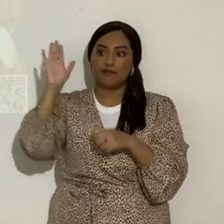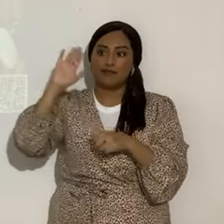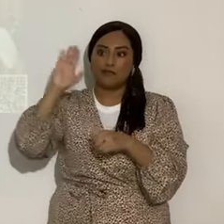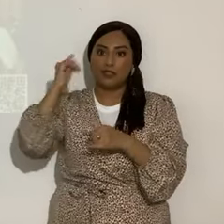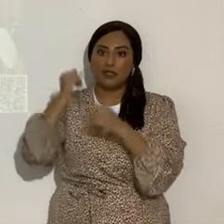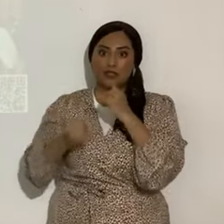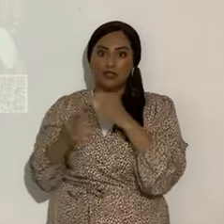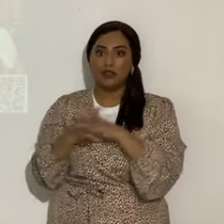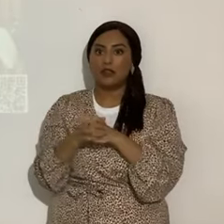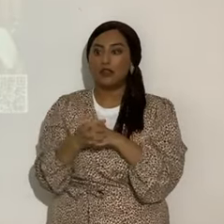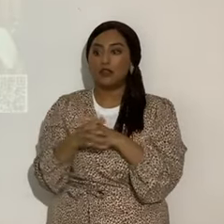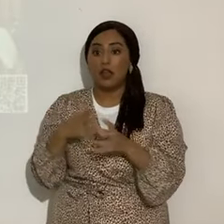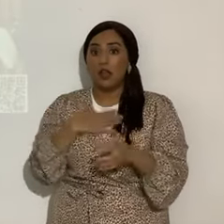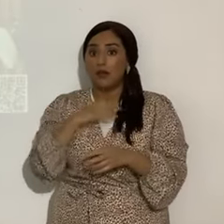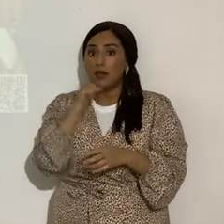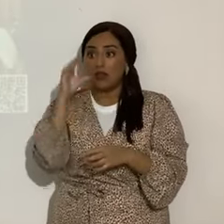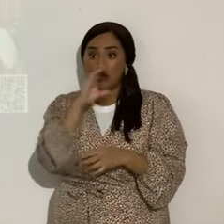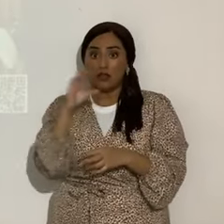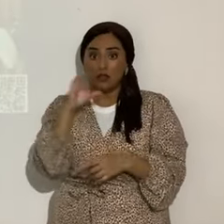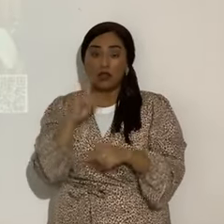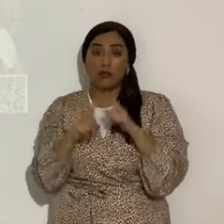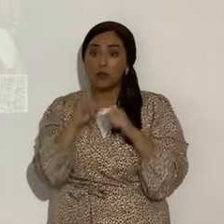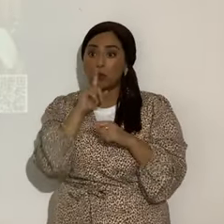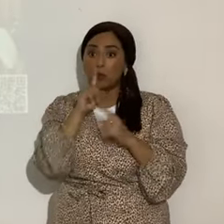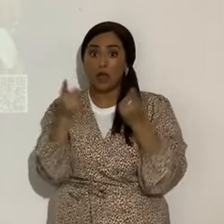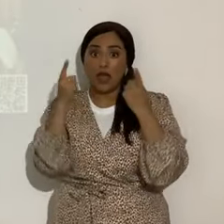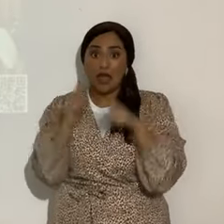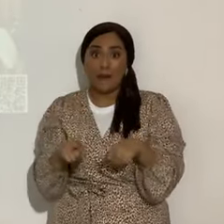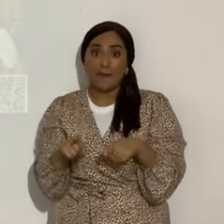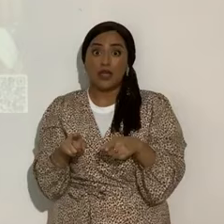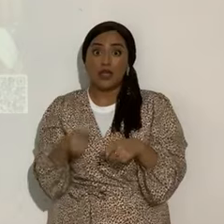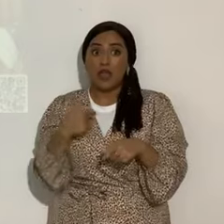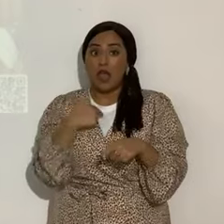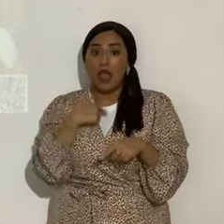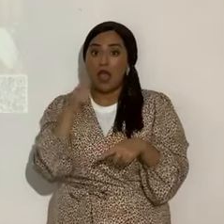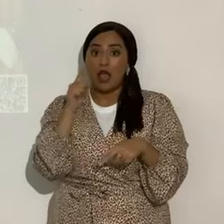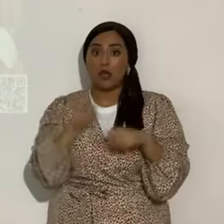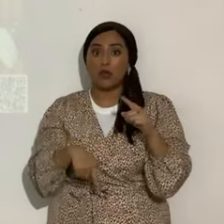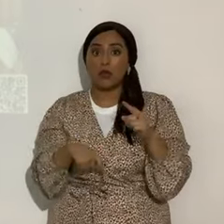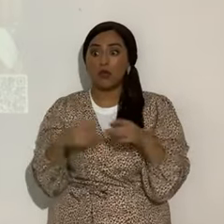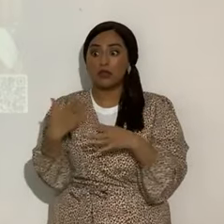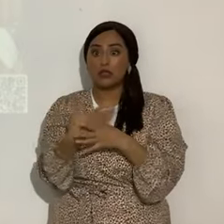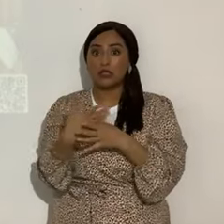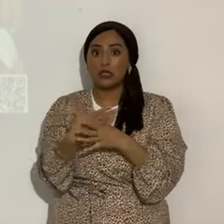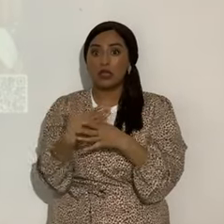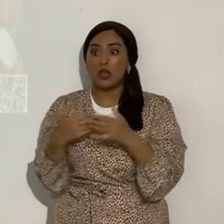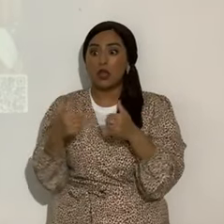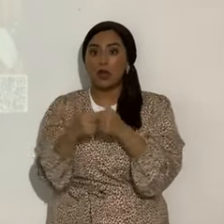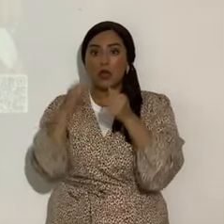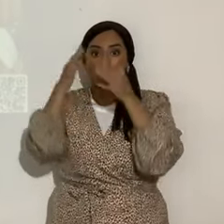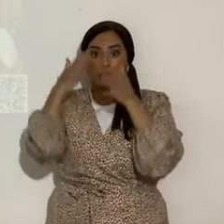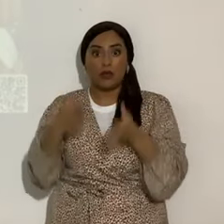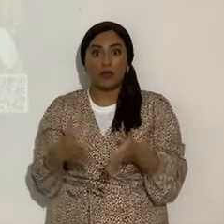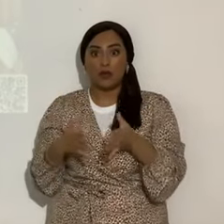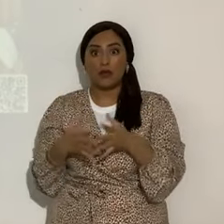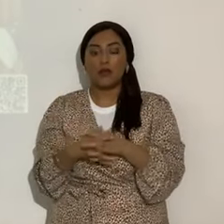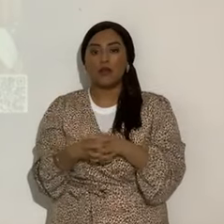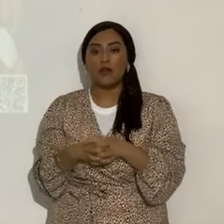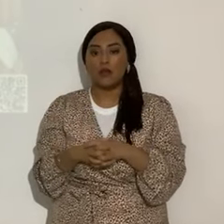que no, no lo busco yo, pero es que es así. Tanto que ni siquiera ya pude yo compartir con los Rohim una